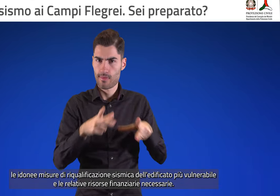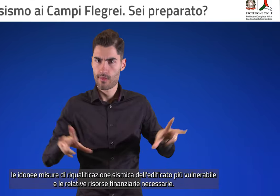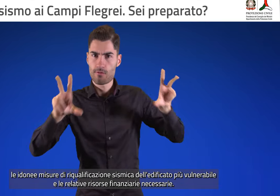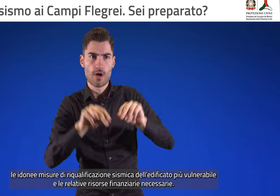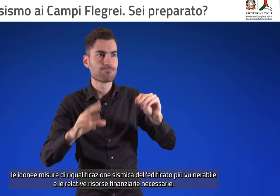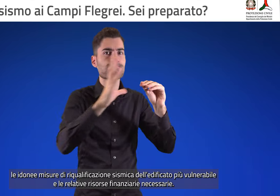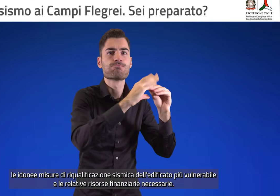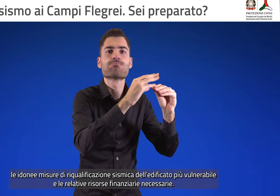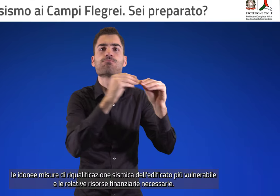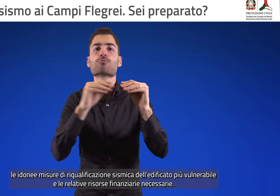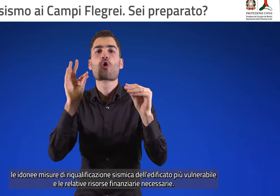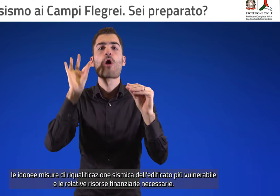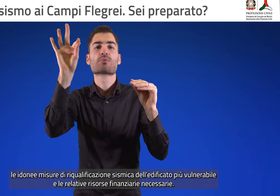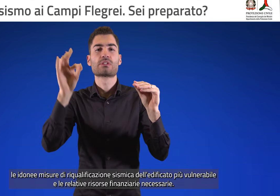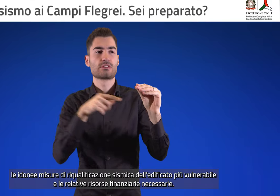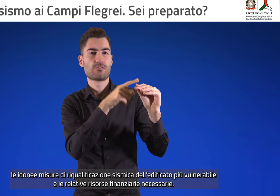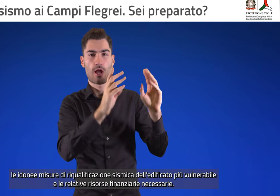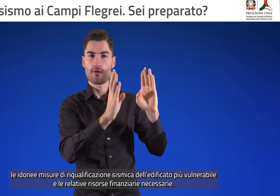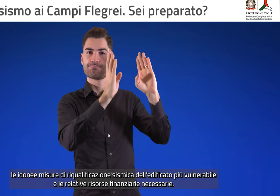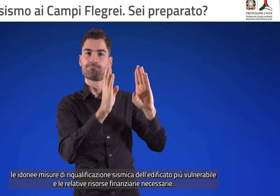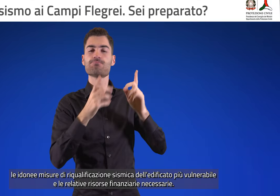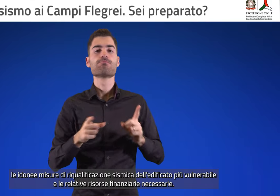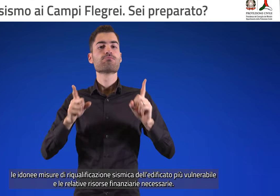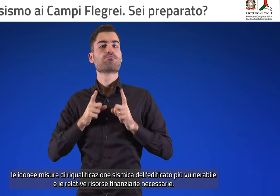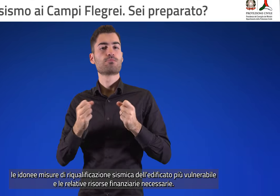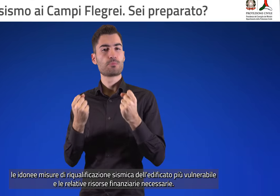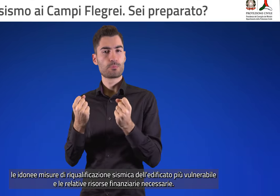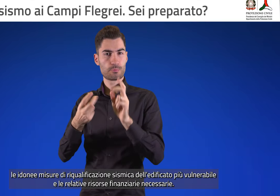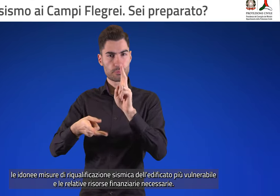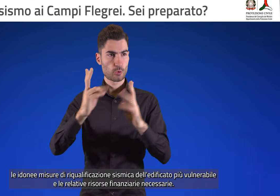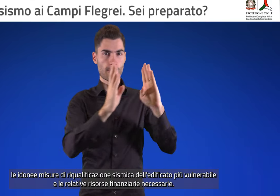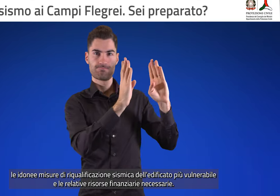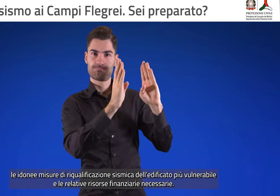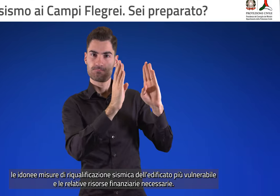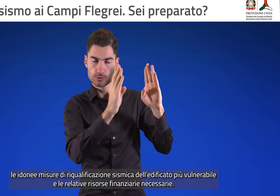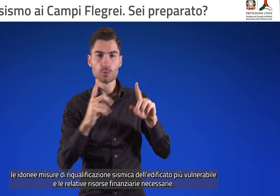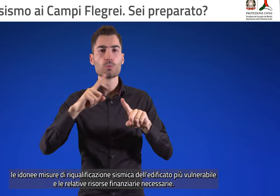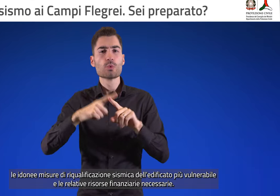e le relative risorse finanziarie necessarie.